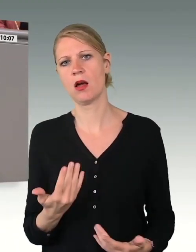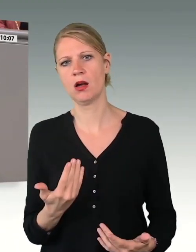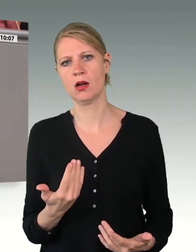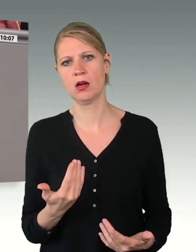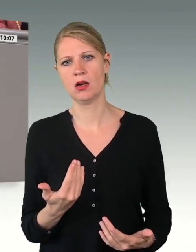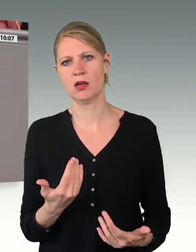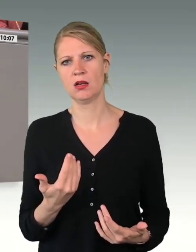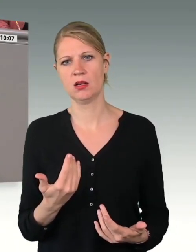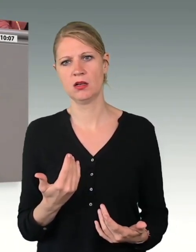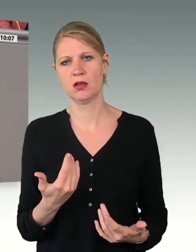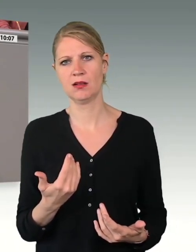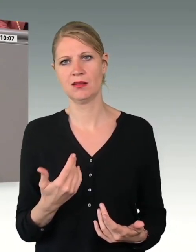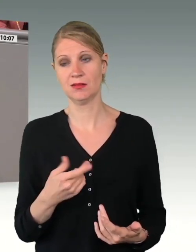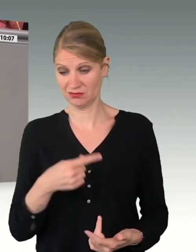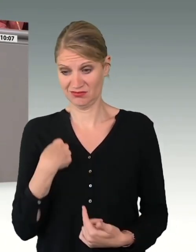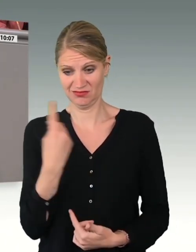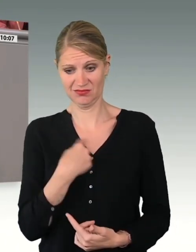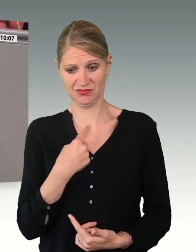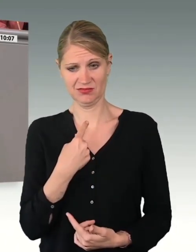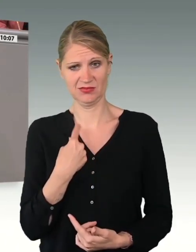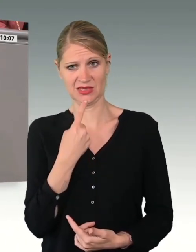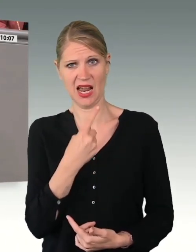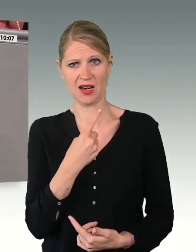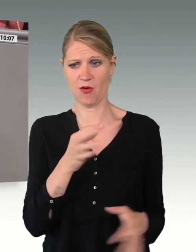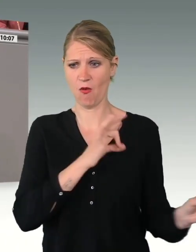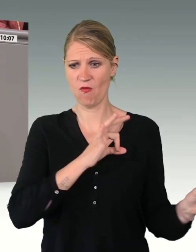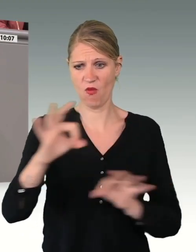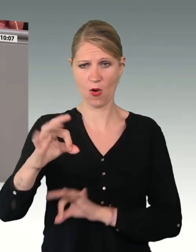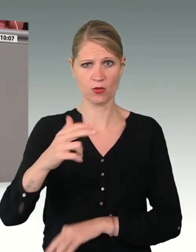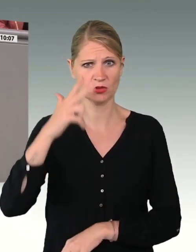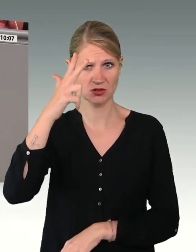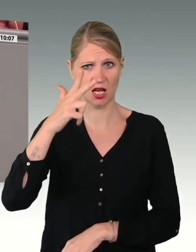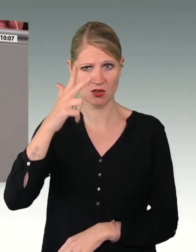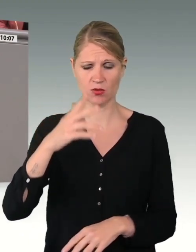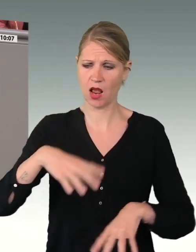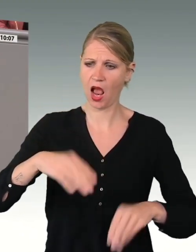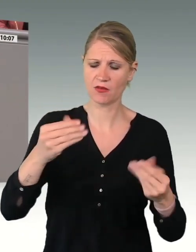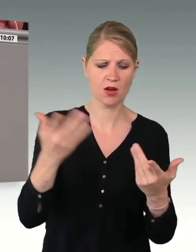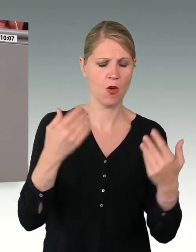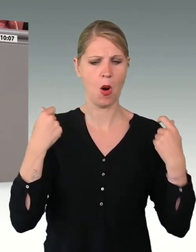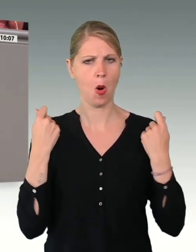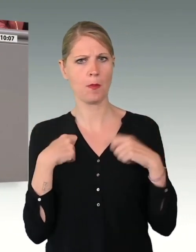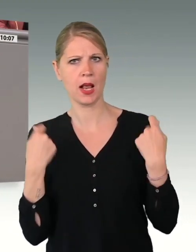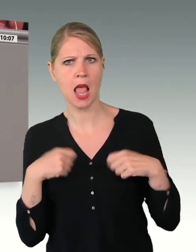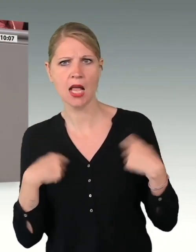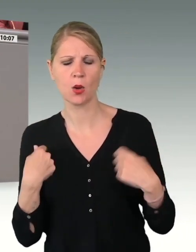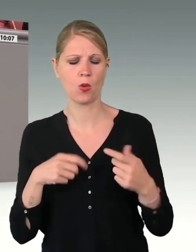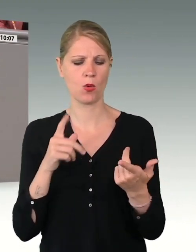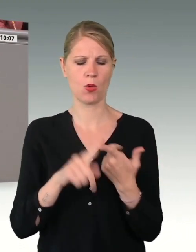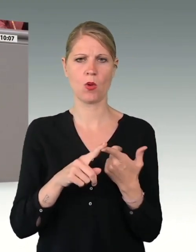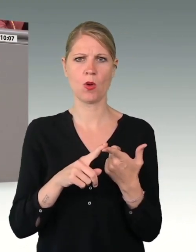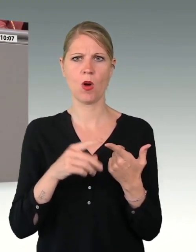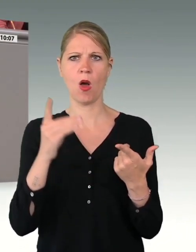obwohl wir dort Führungsnationen sind. Das fängt an bei der Bekleidung, geht rüber zu